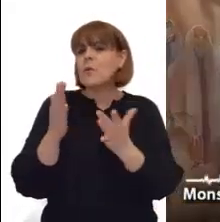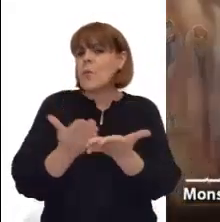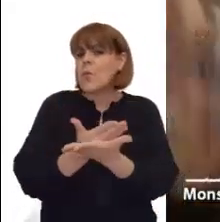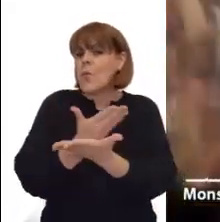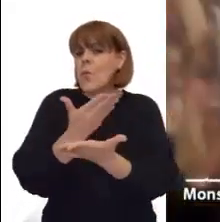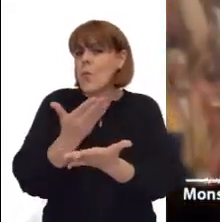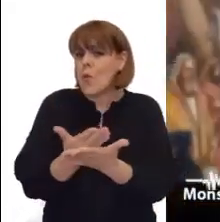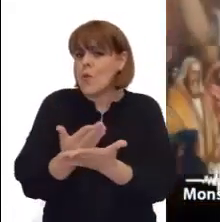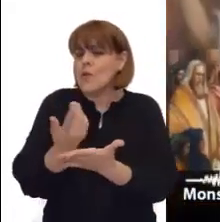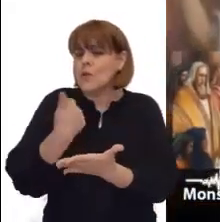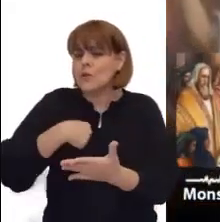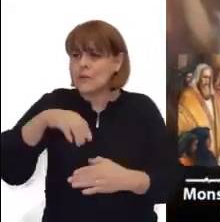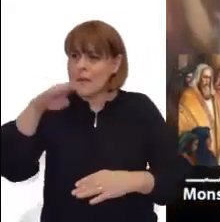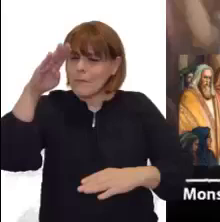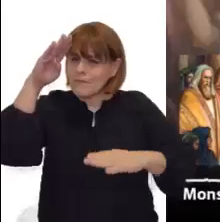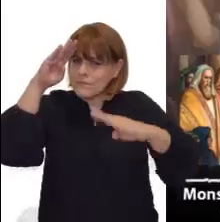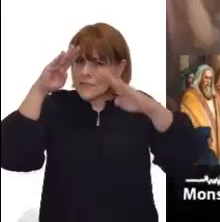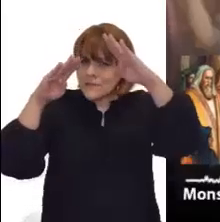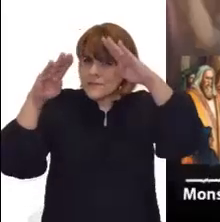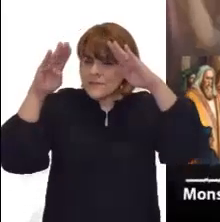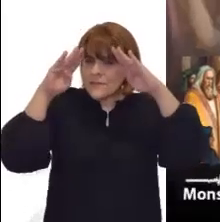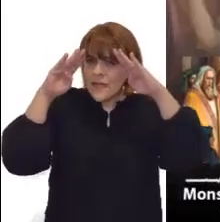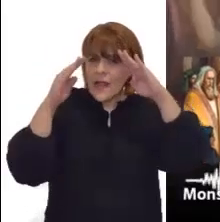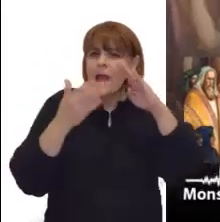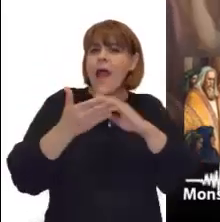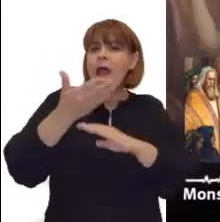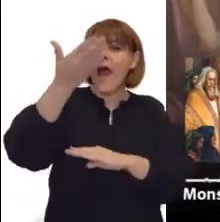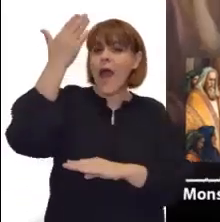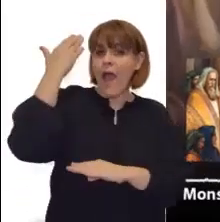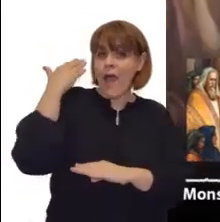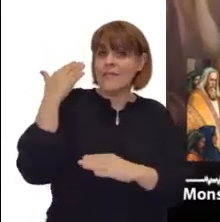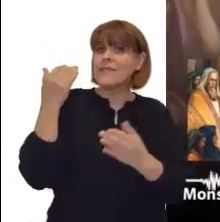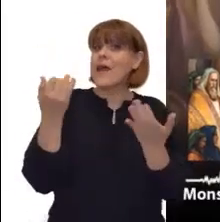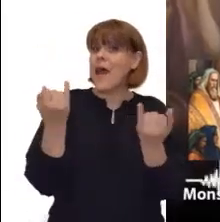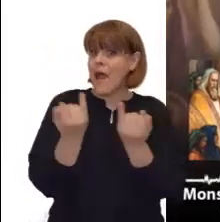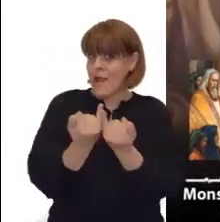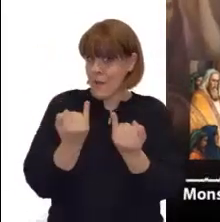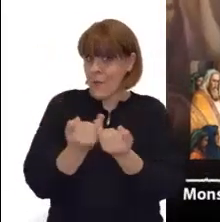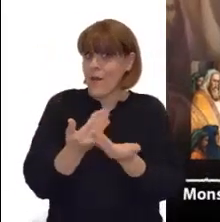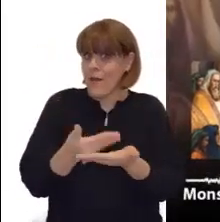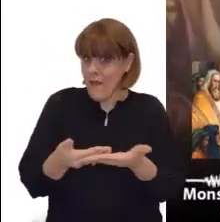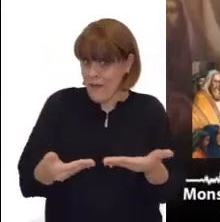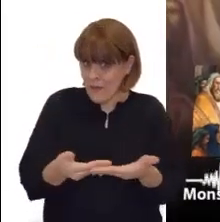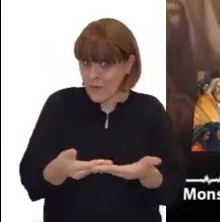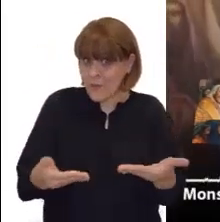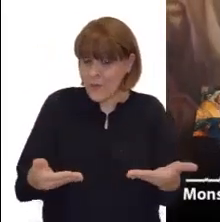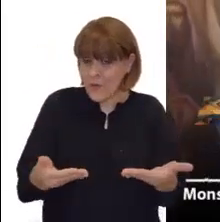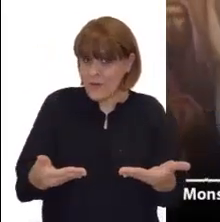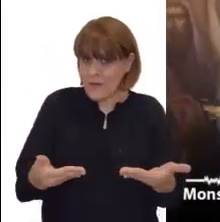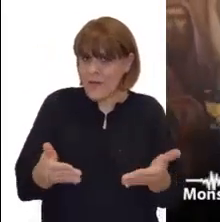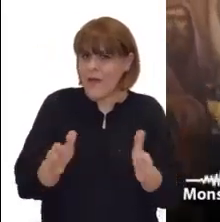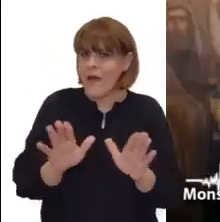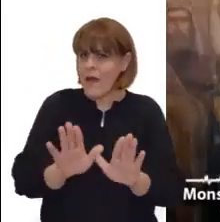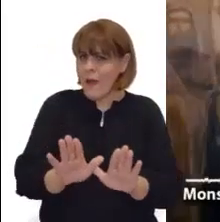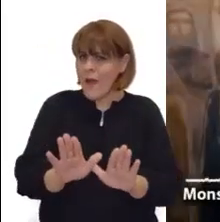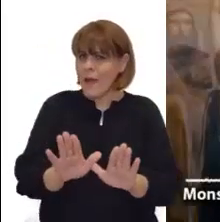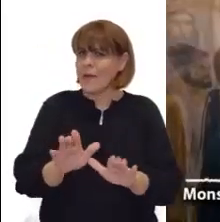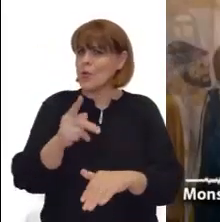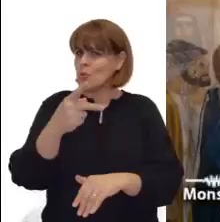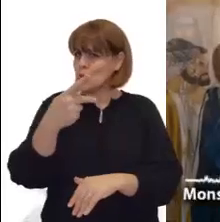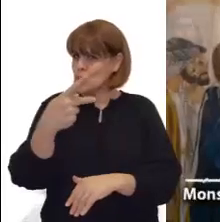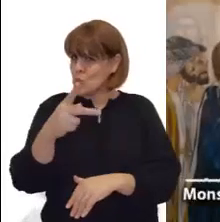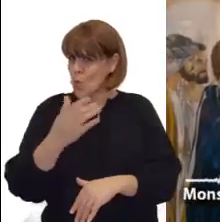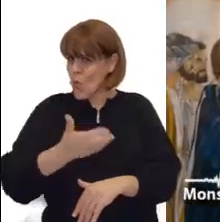¿Cuántos programas se quedan solo en el embellecimiento exterior sin tocar las fibras